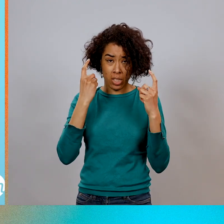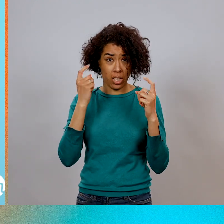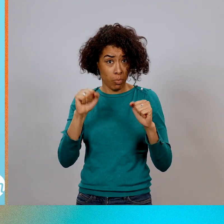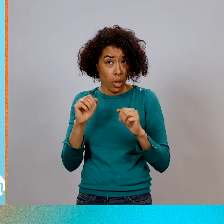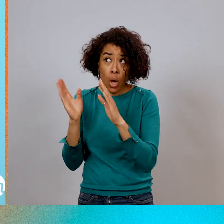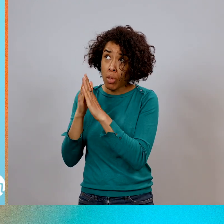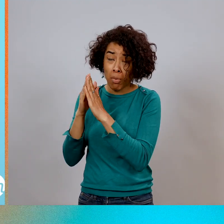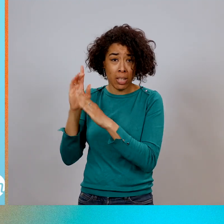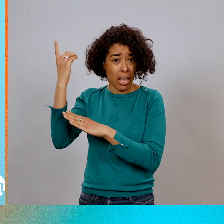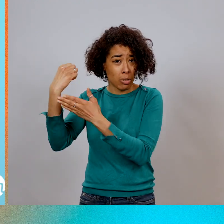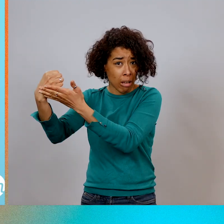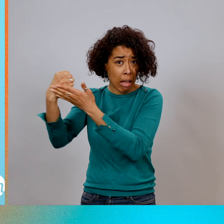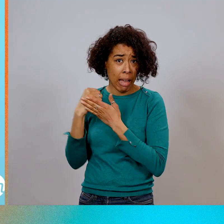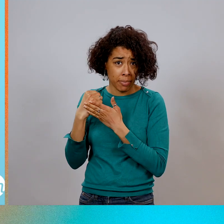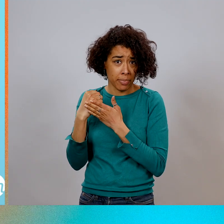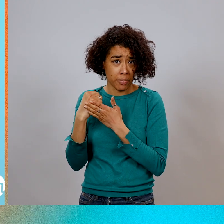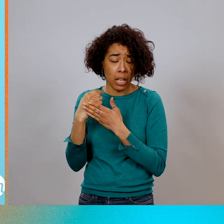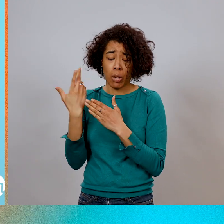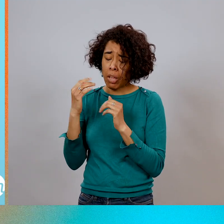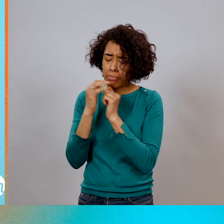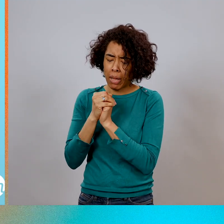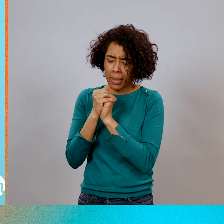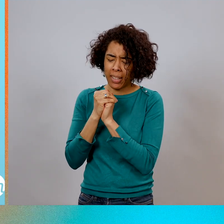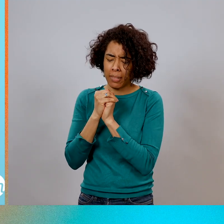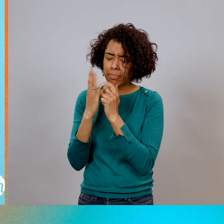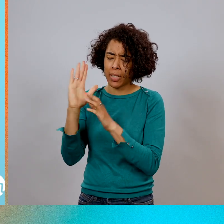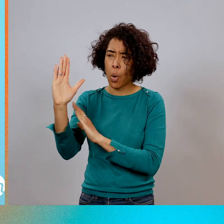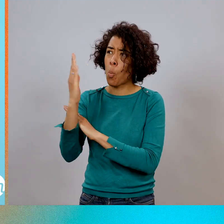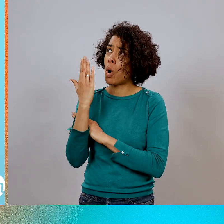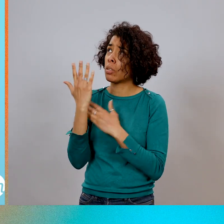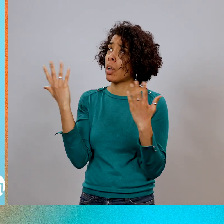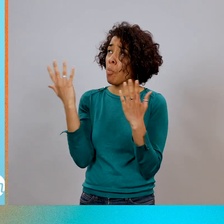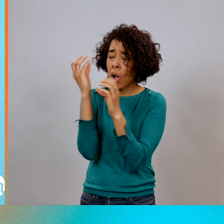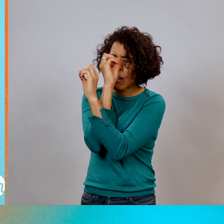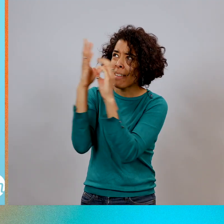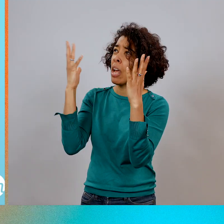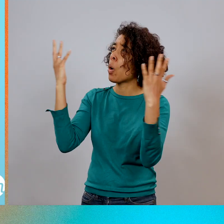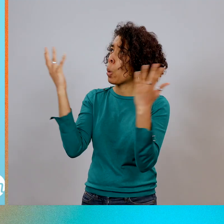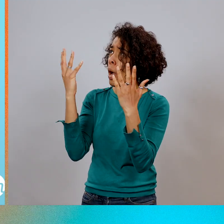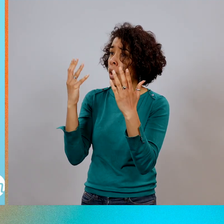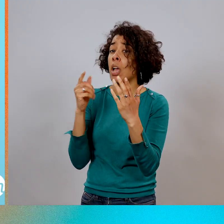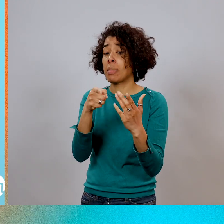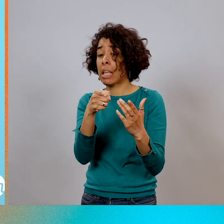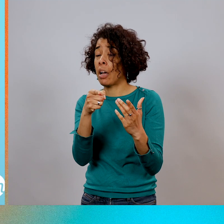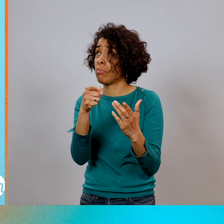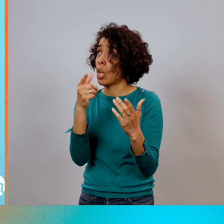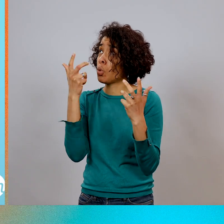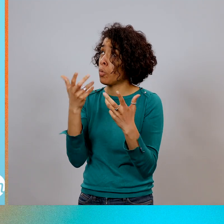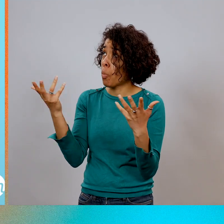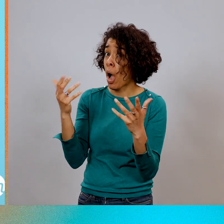de nous aider. Et invitons-le par la prière à nous montrer ce qu'il doit nous révéler afin de pouvoir faire ce qu'il désire que nous puissions faire.